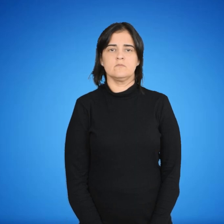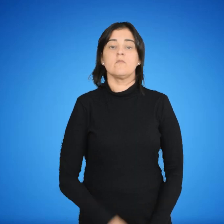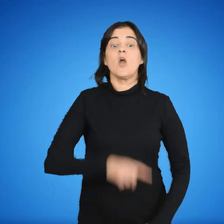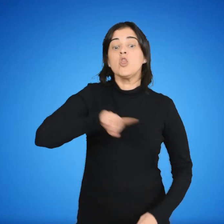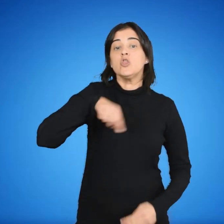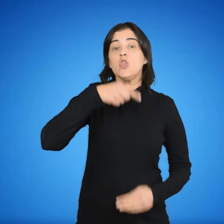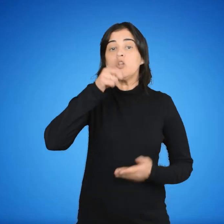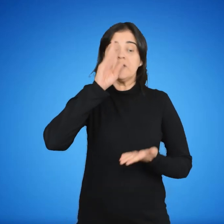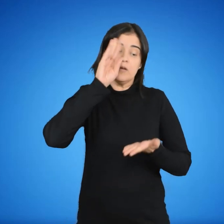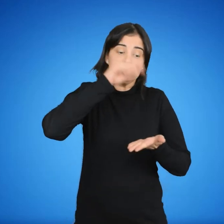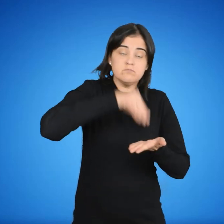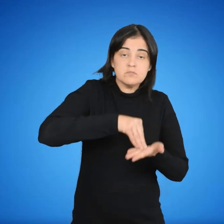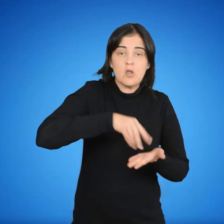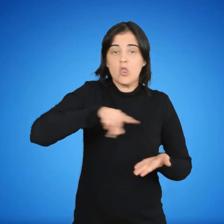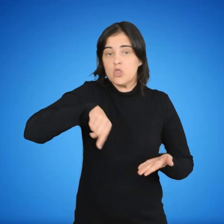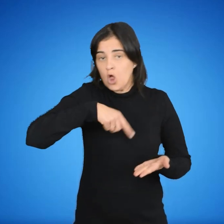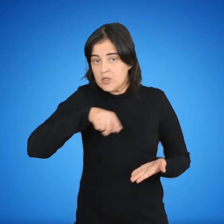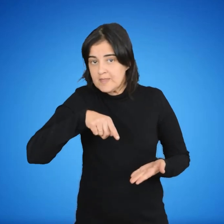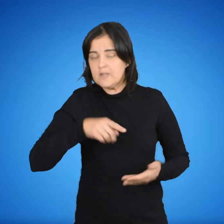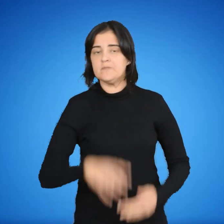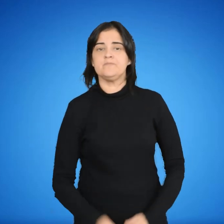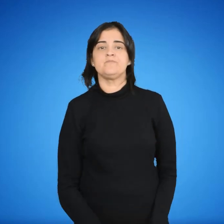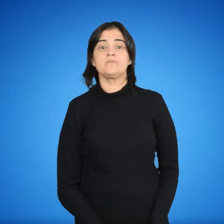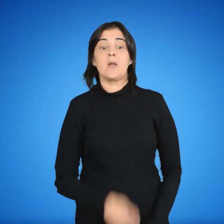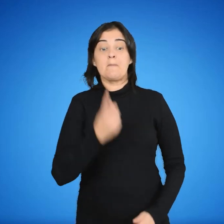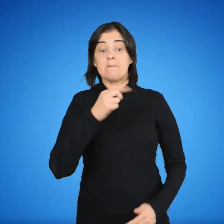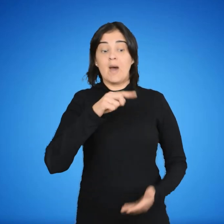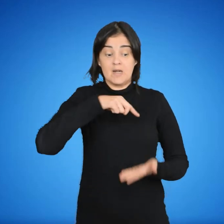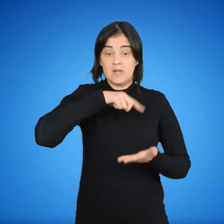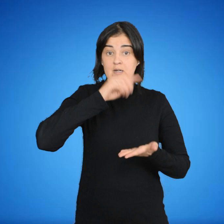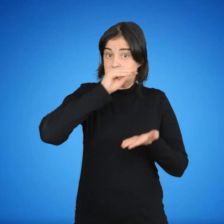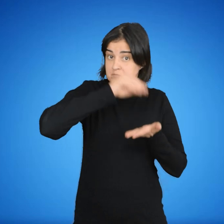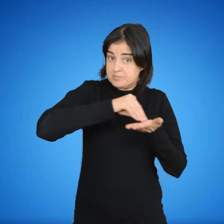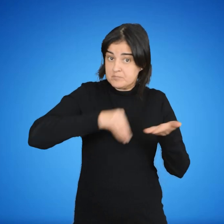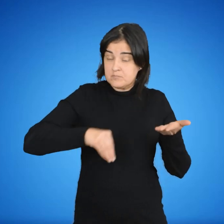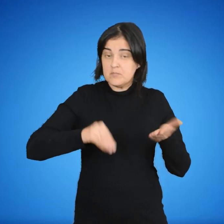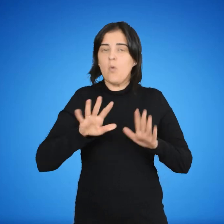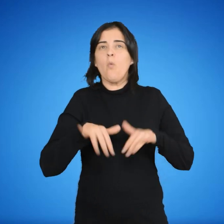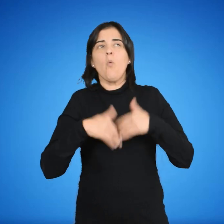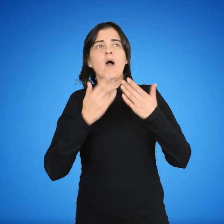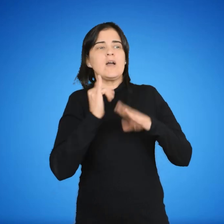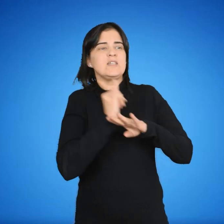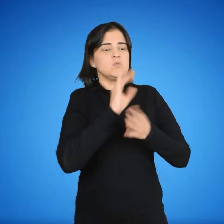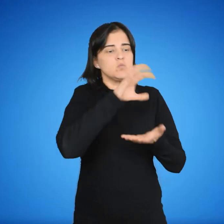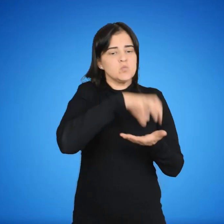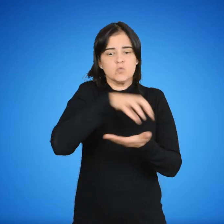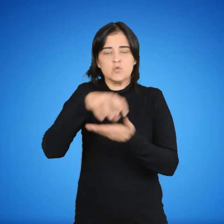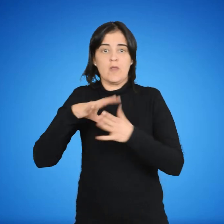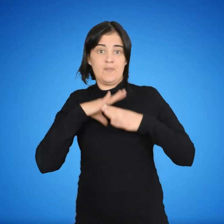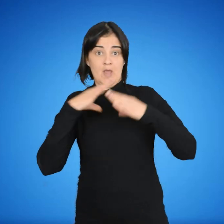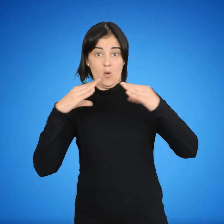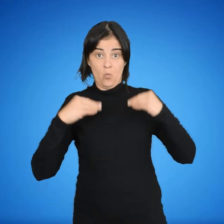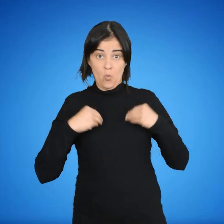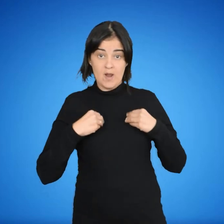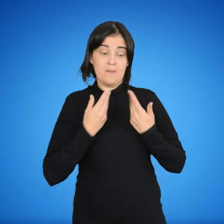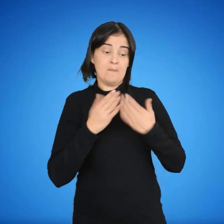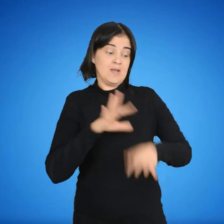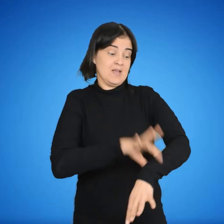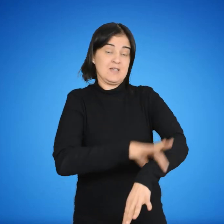¿Dónde realizo la inscripción? Para efectuar la inscripción en cualquier institución escolar de educación inicial,